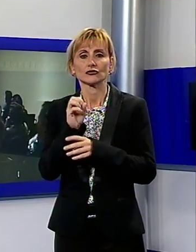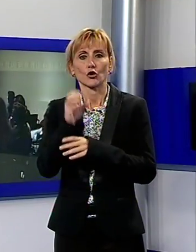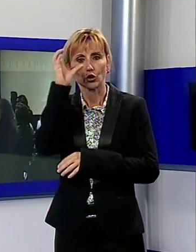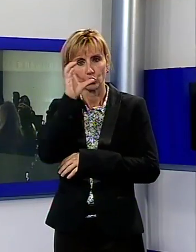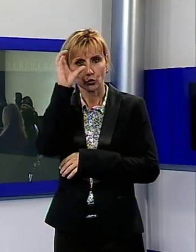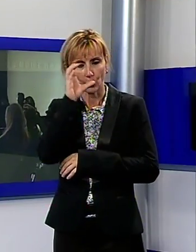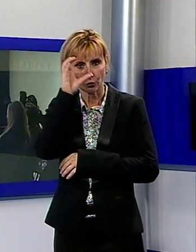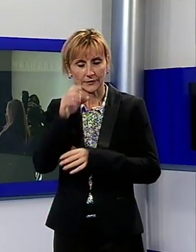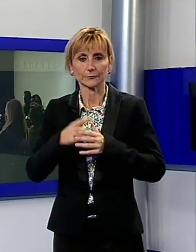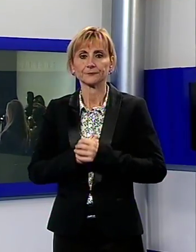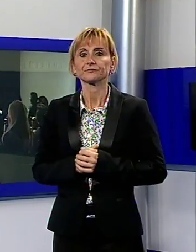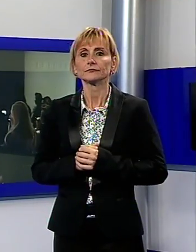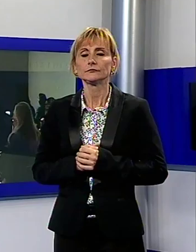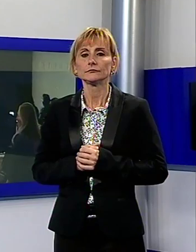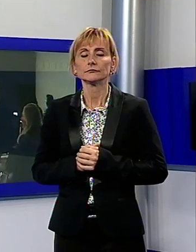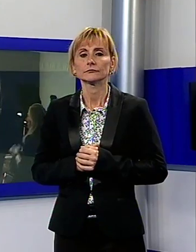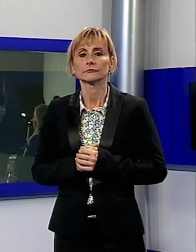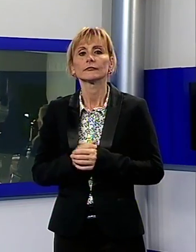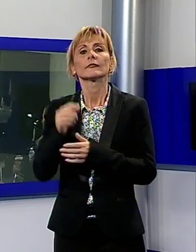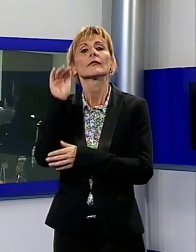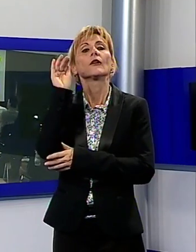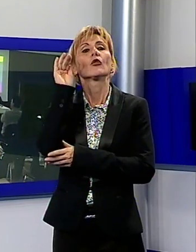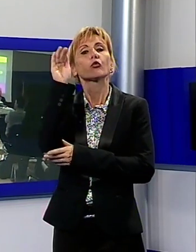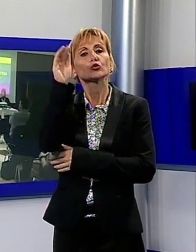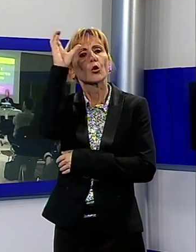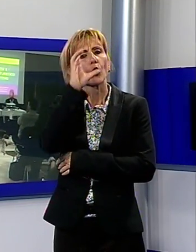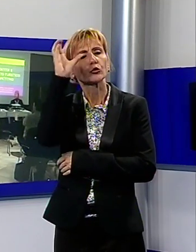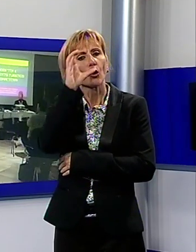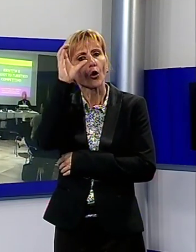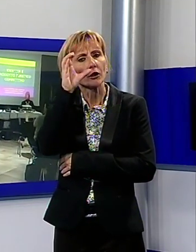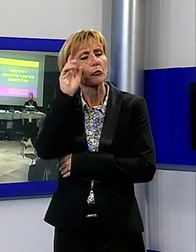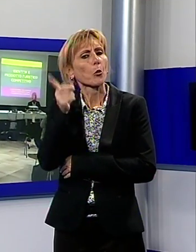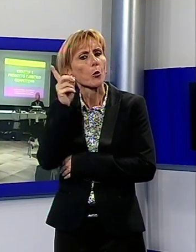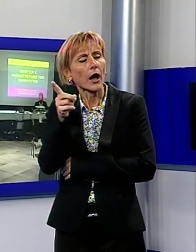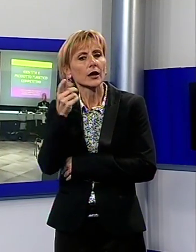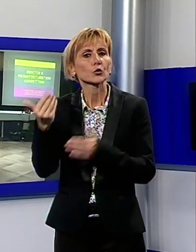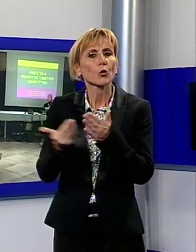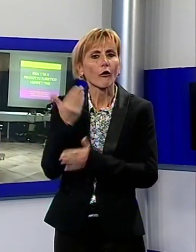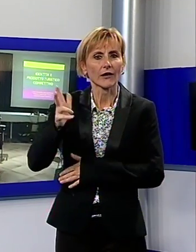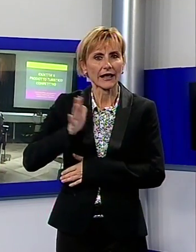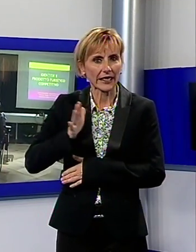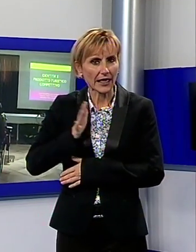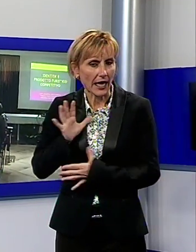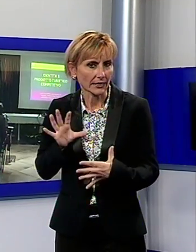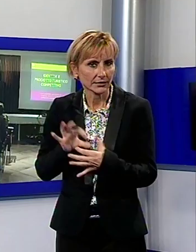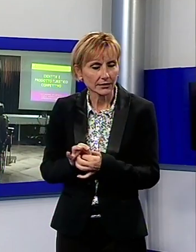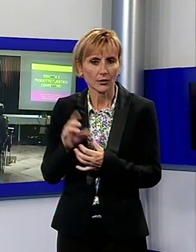Quali prospettive ci sono per il turismo? Come intercettare i nuovi clienti? Come fidelizzarli? Quali strategie adottare per